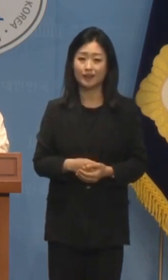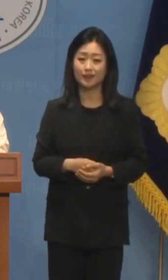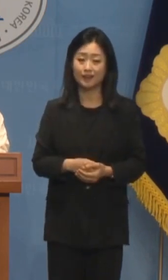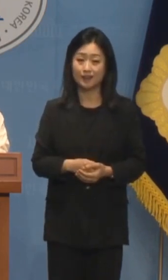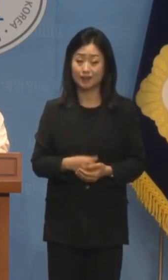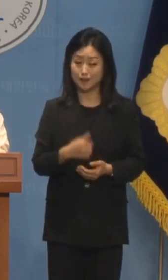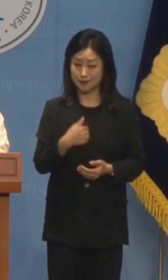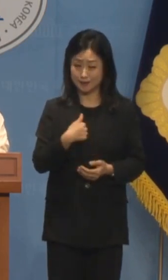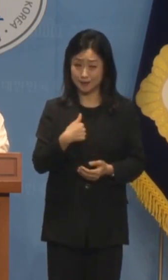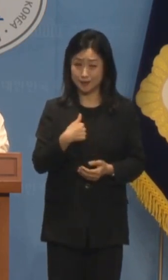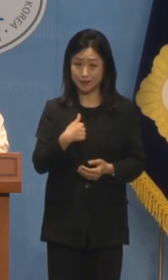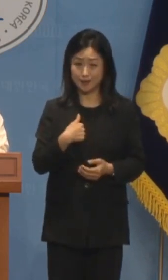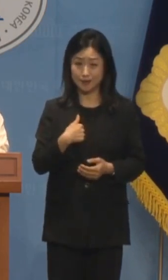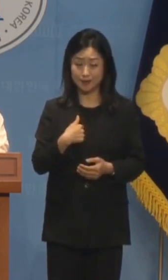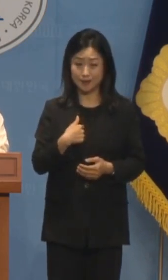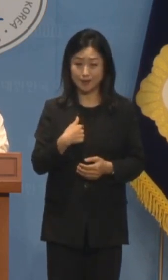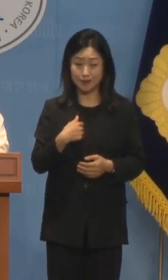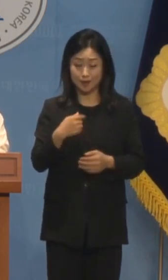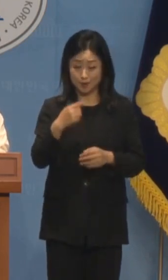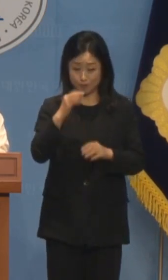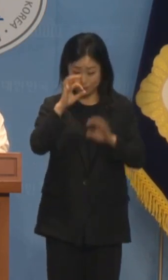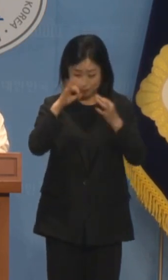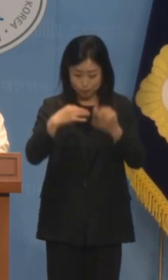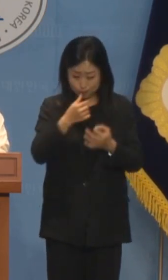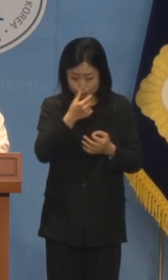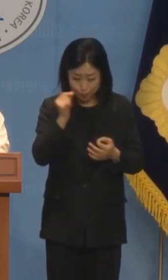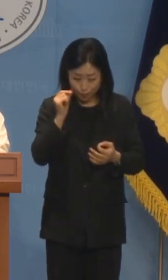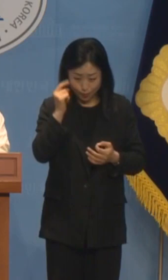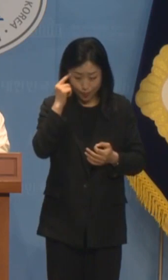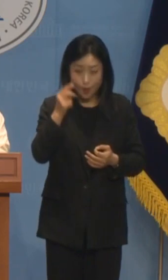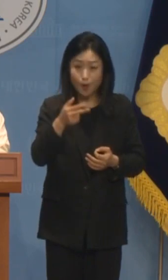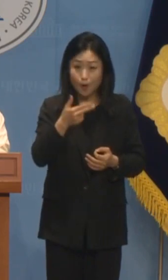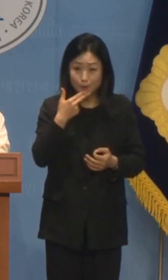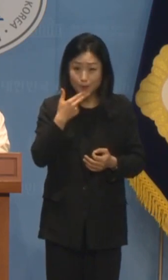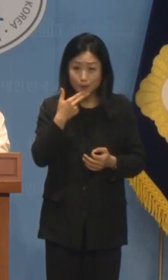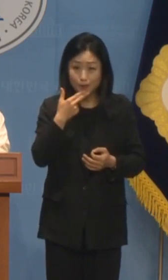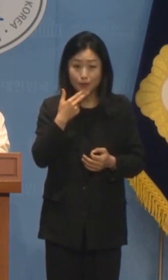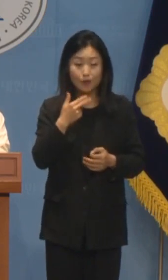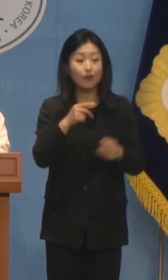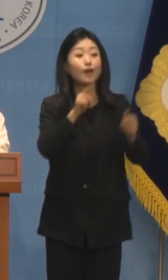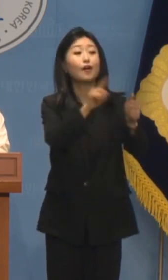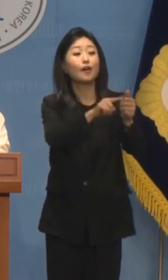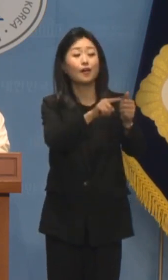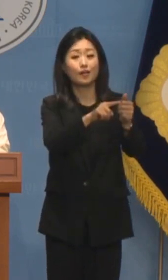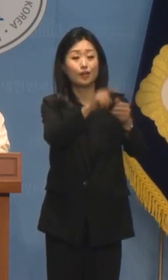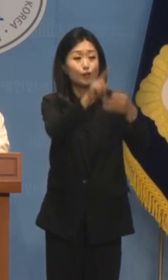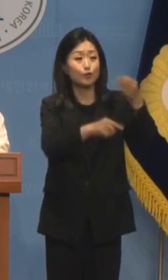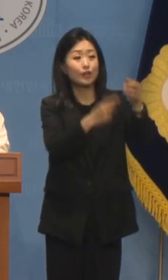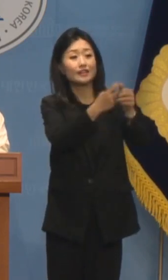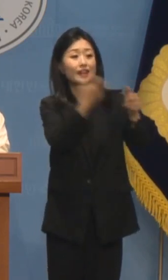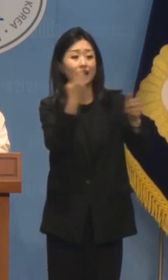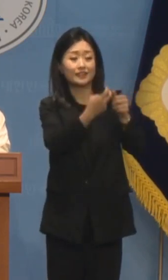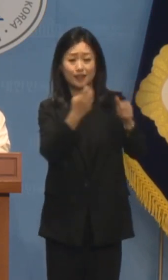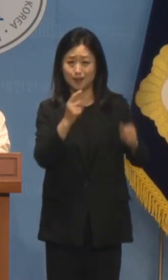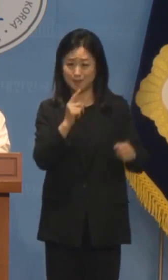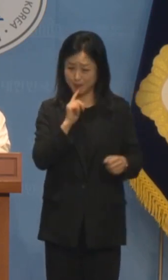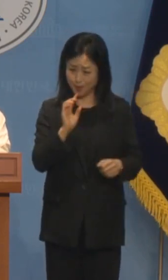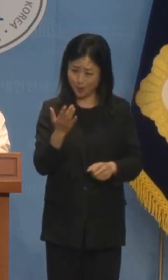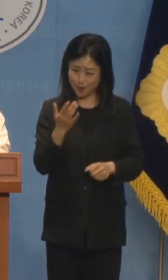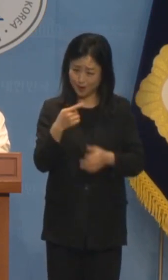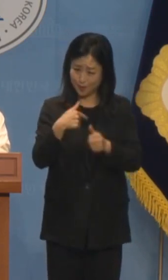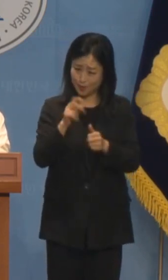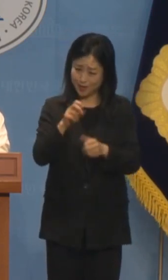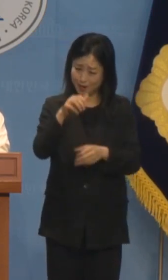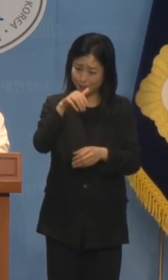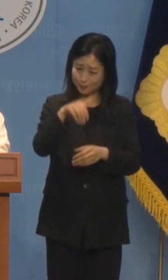자신의 눈속에 있는 들뽀는 보지 않고 오히려 탄핵을 들먹이는 꼴은 교육감